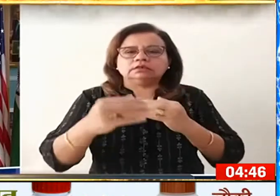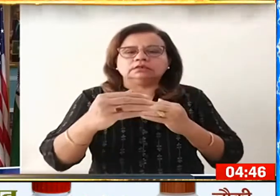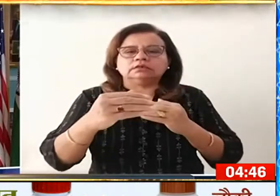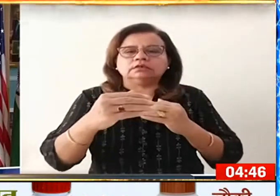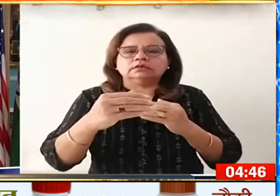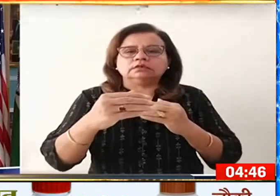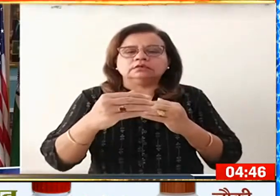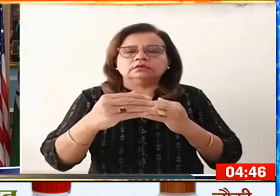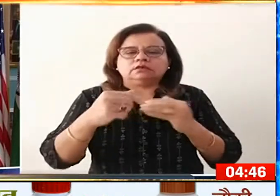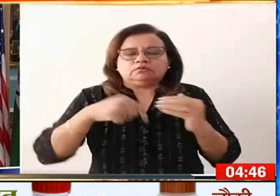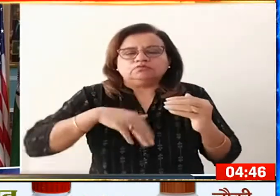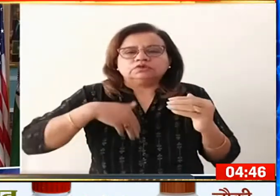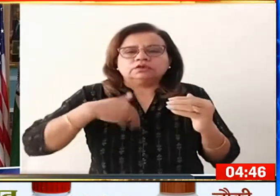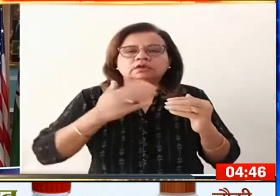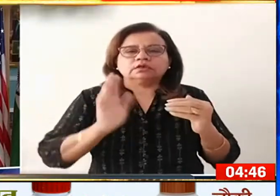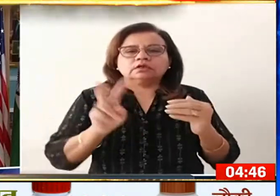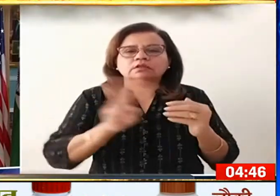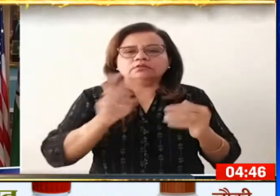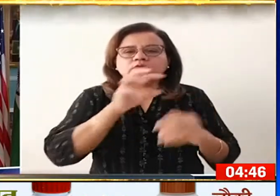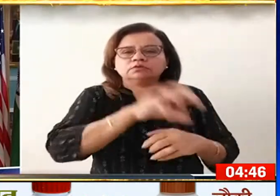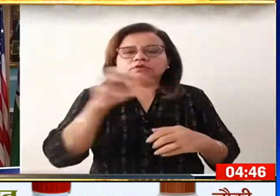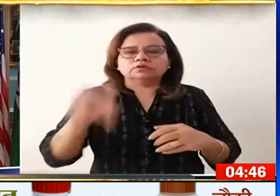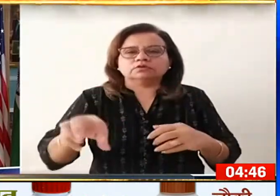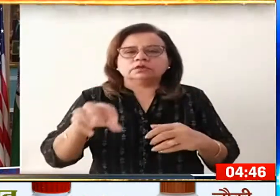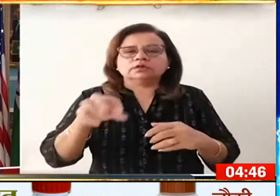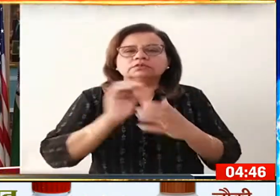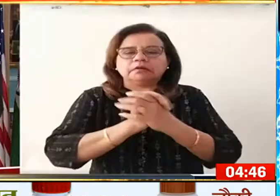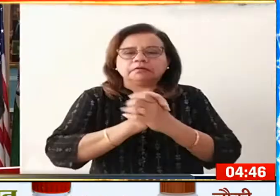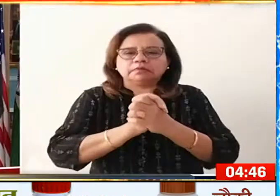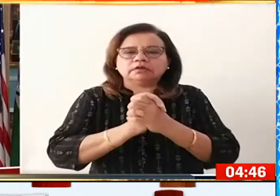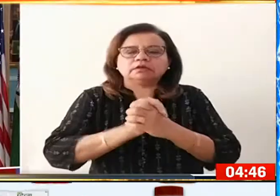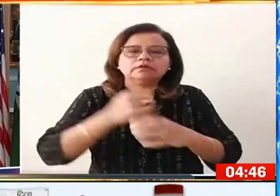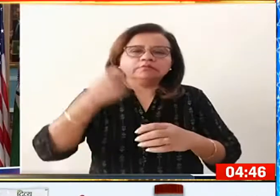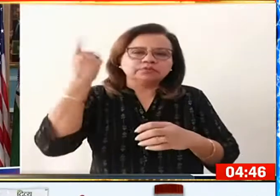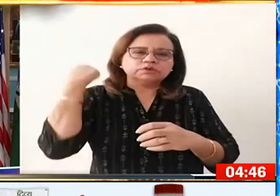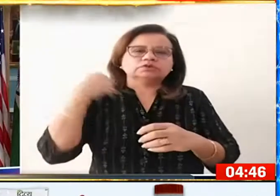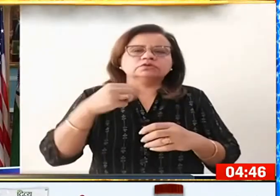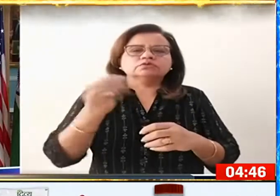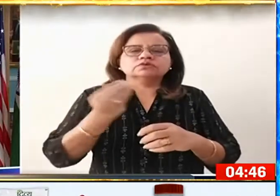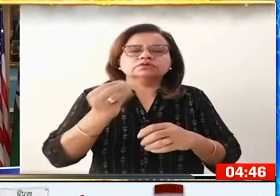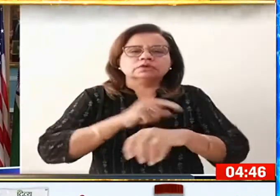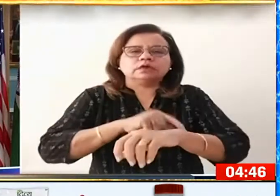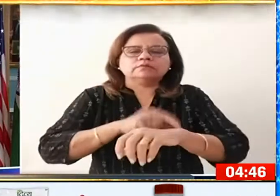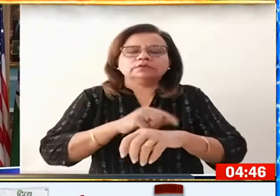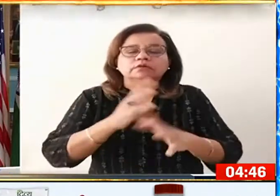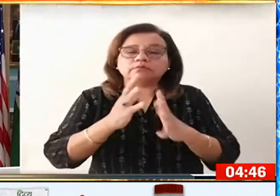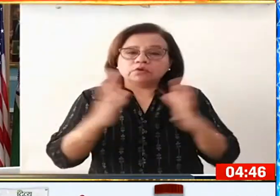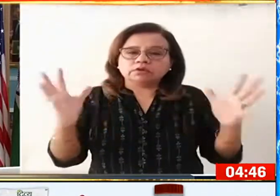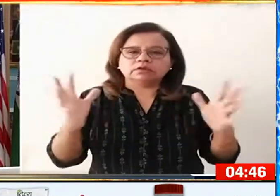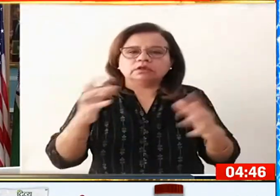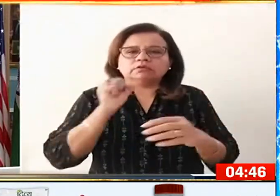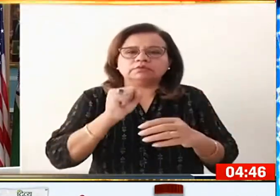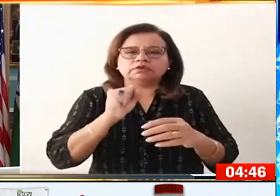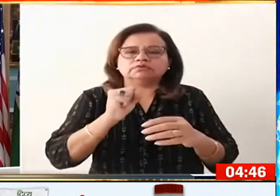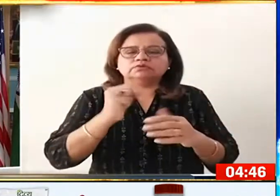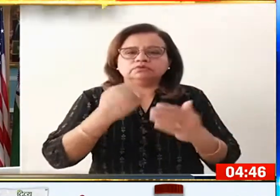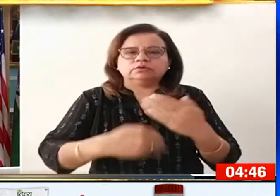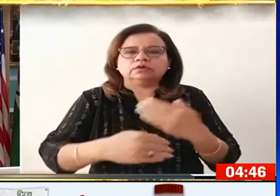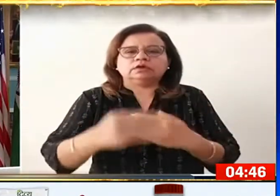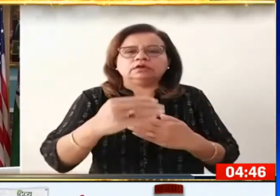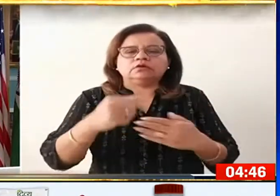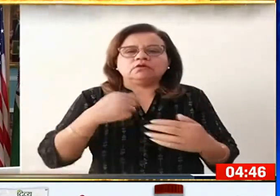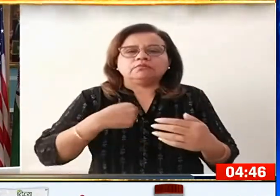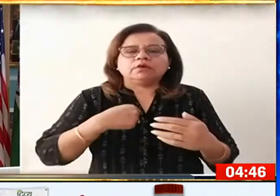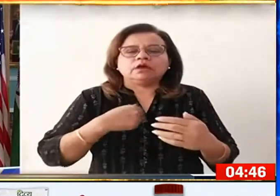मुझे लगता है कि दोनों देशों के संबन्ध पिछले कुछ वर्षों में बहुत मजबूत हुए हैं और मैं